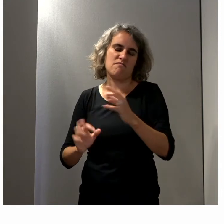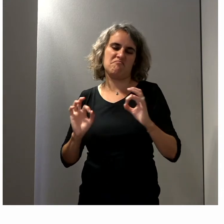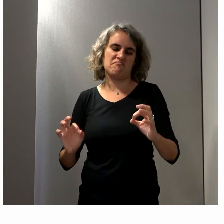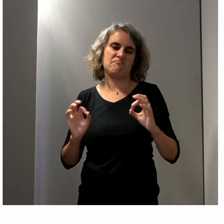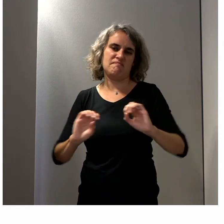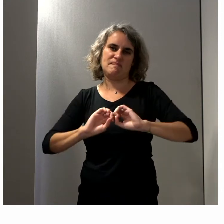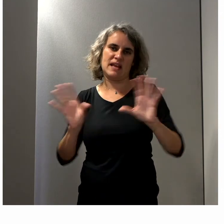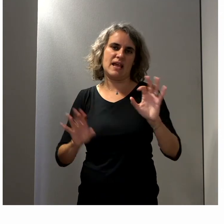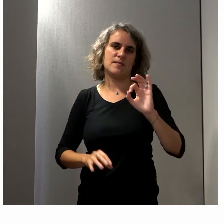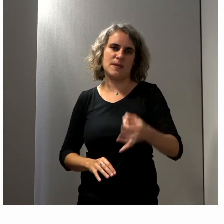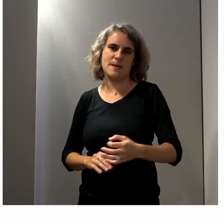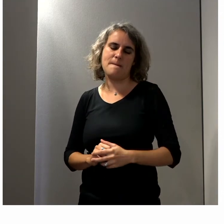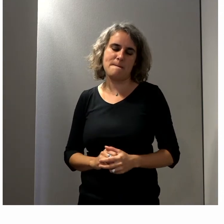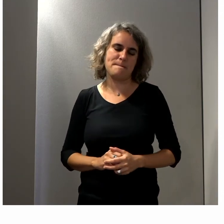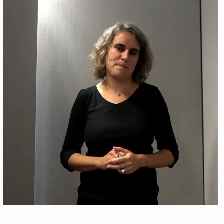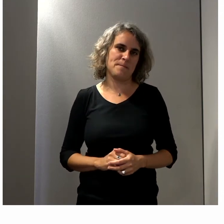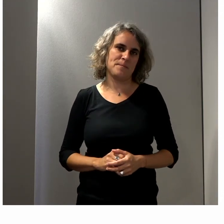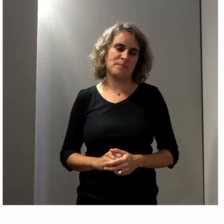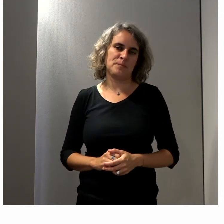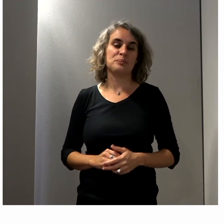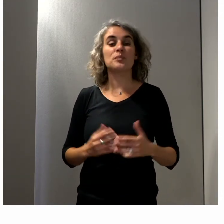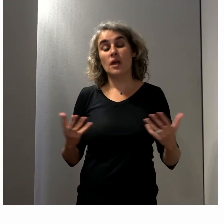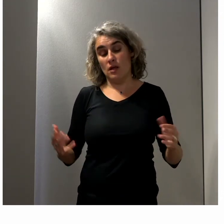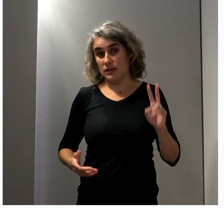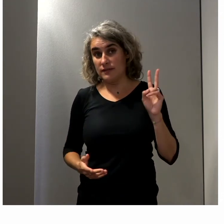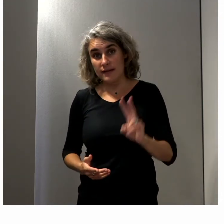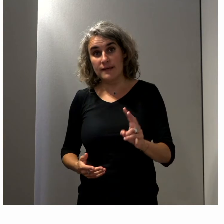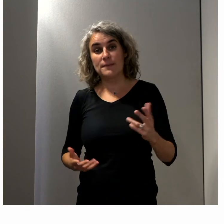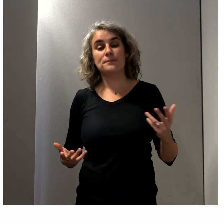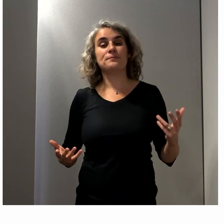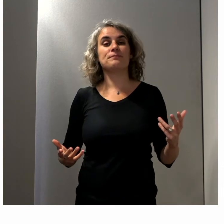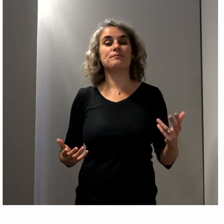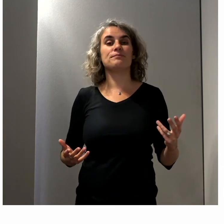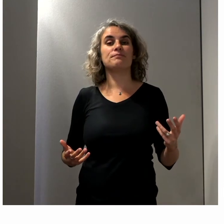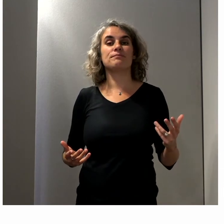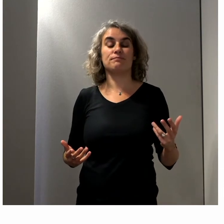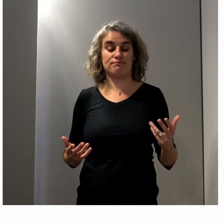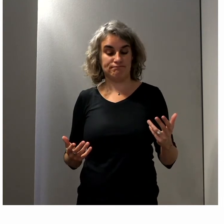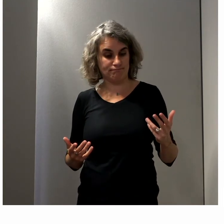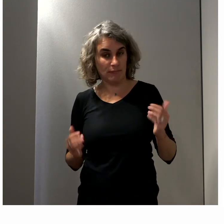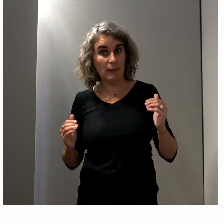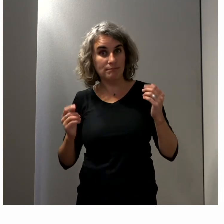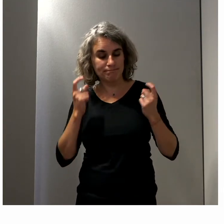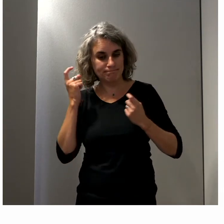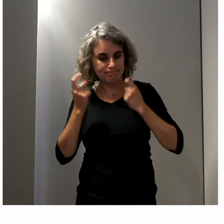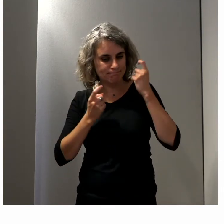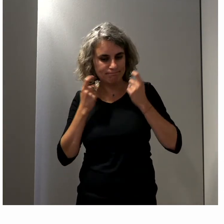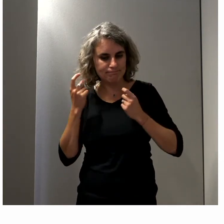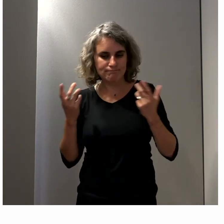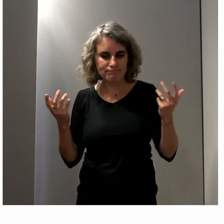souhaité et bien mis en évidence. Alors c'est vrai qu'après, les questions qu'on se pose, c'est une fois que